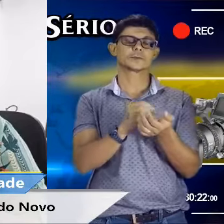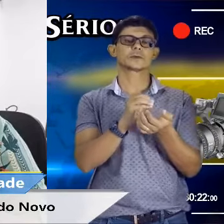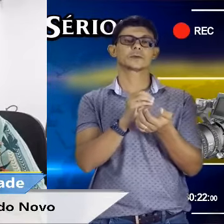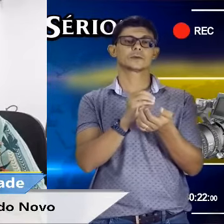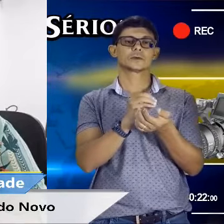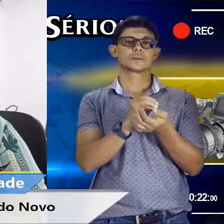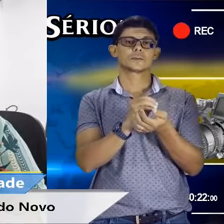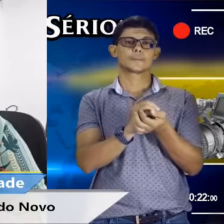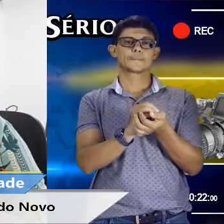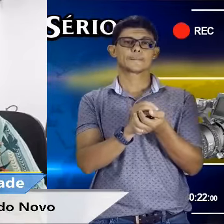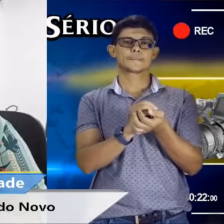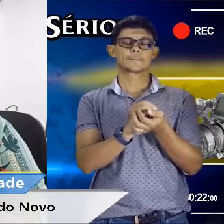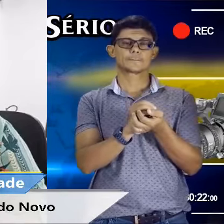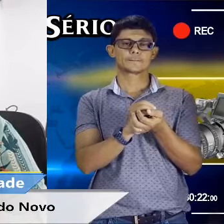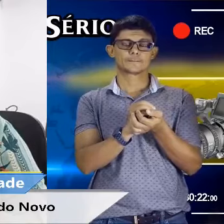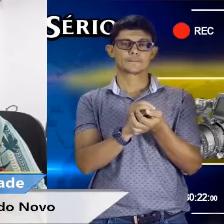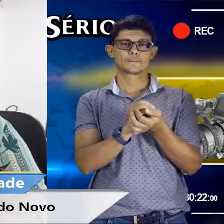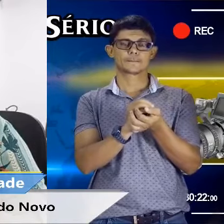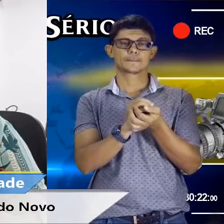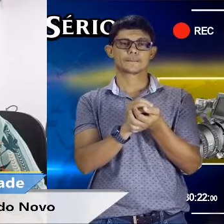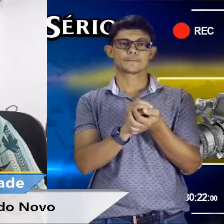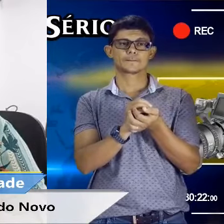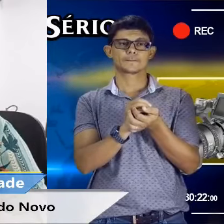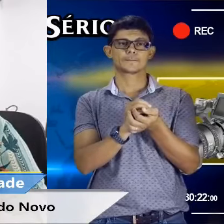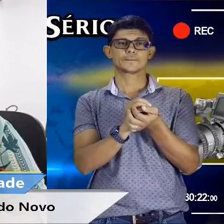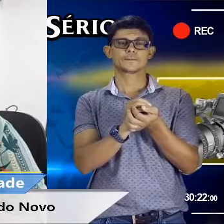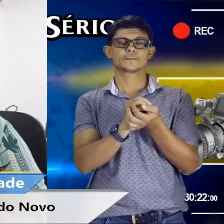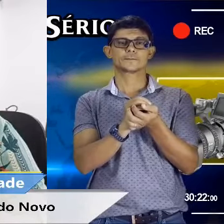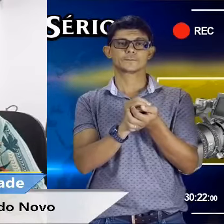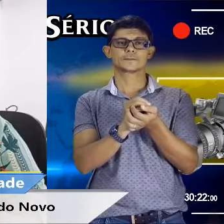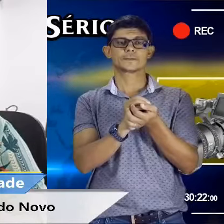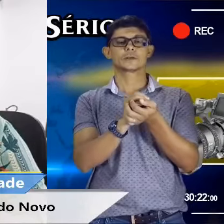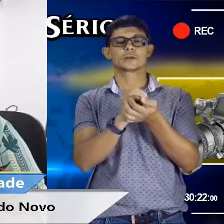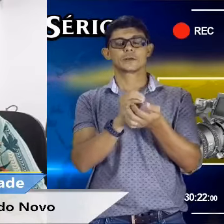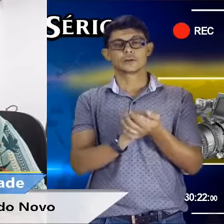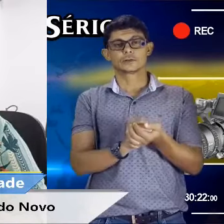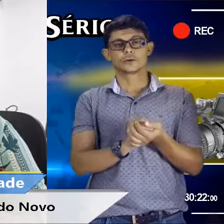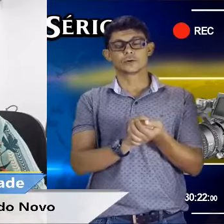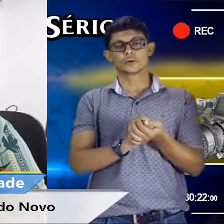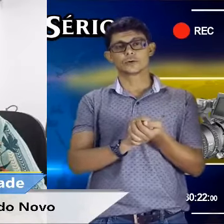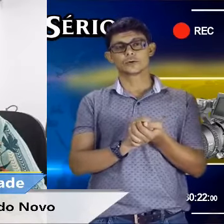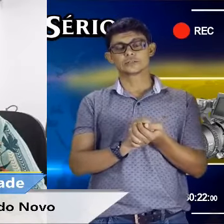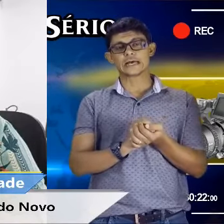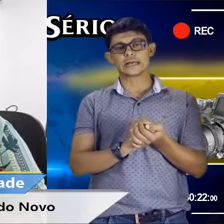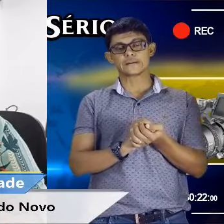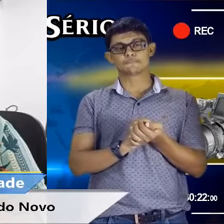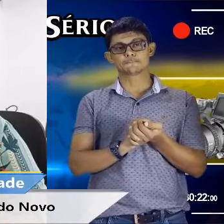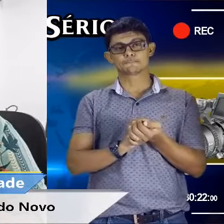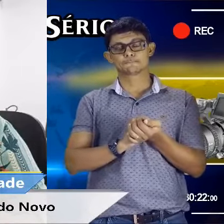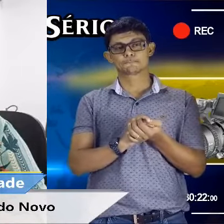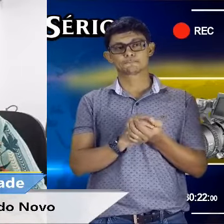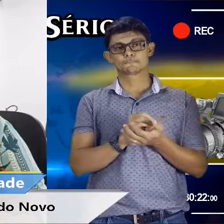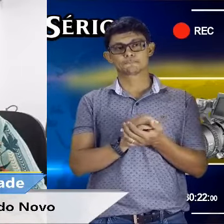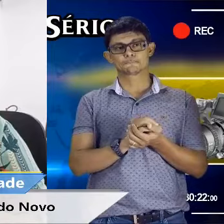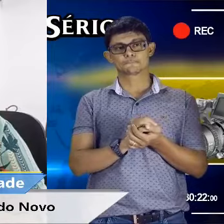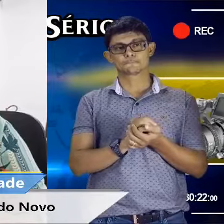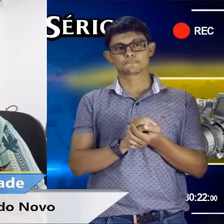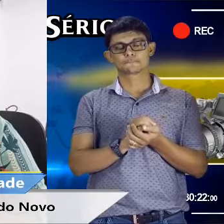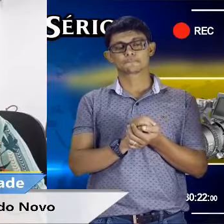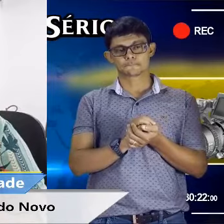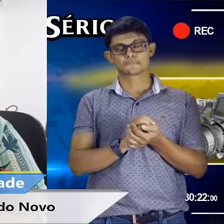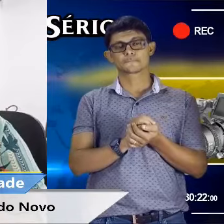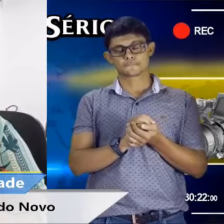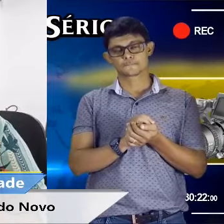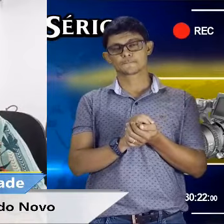população e fazer o mínimo de acesso, de entrada e saída das notas da empresa. Isso é o meu pensamento e eu estou do